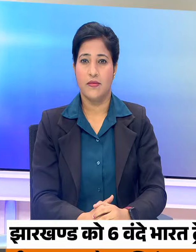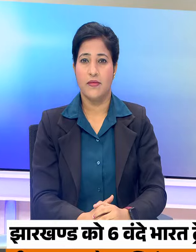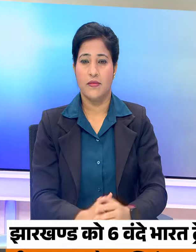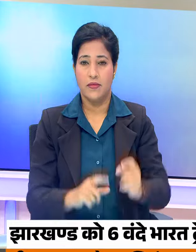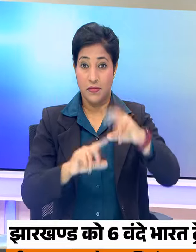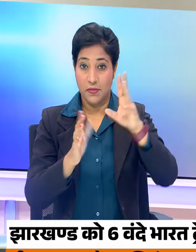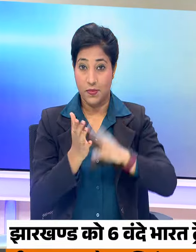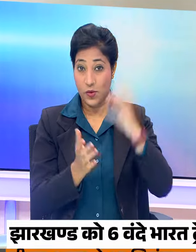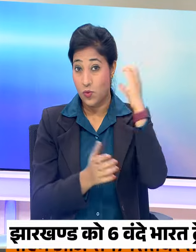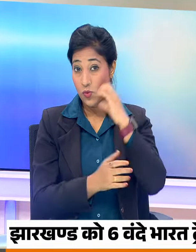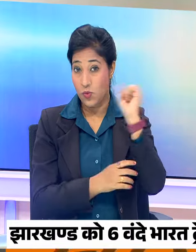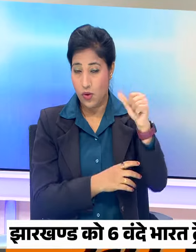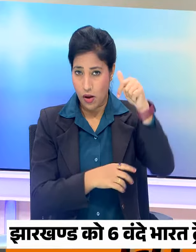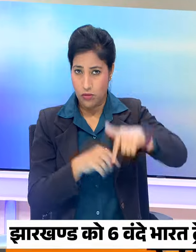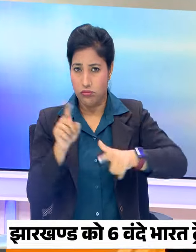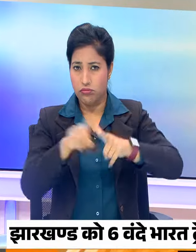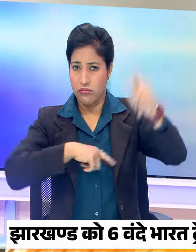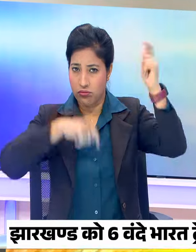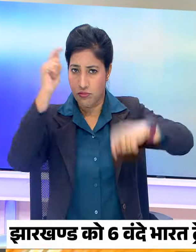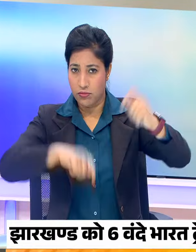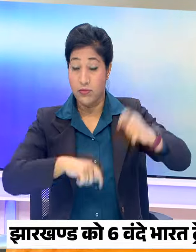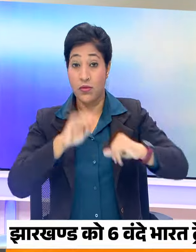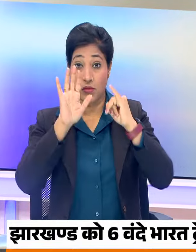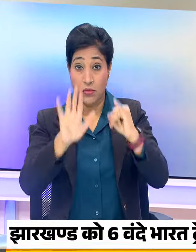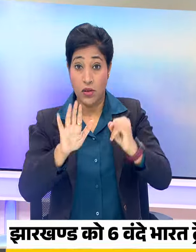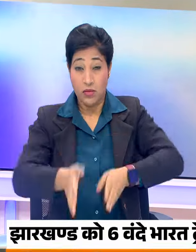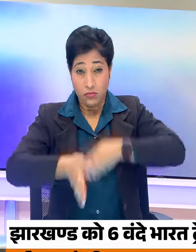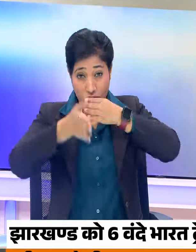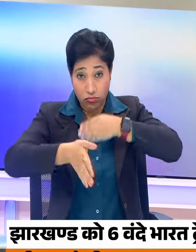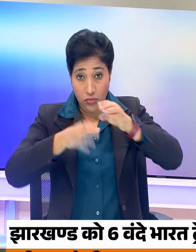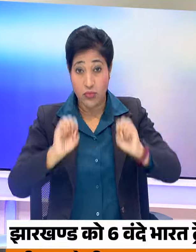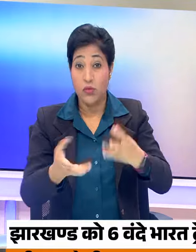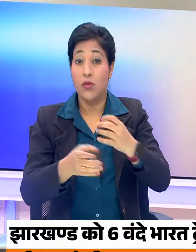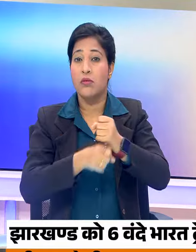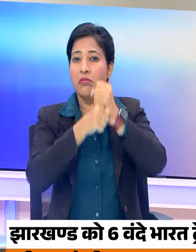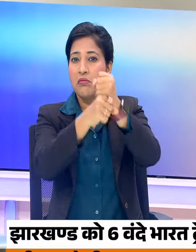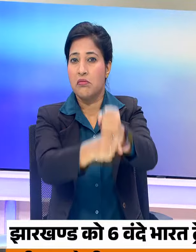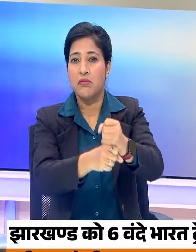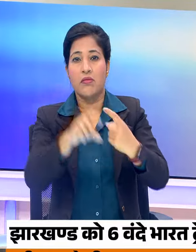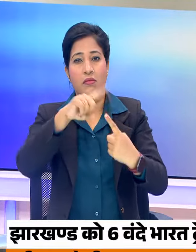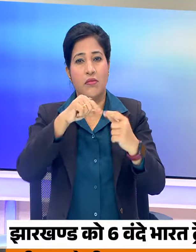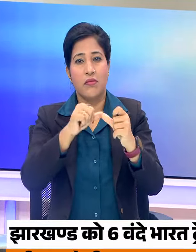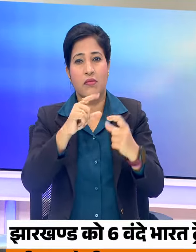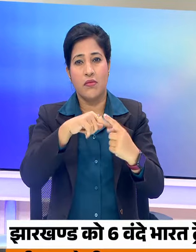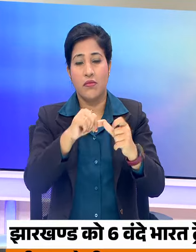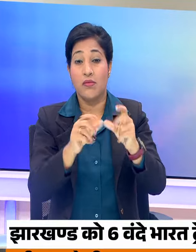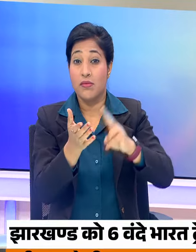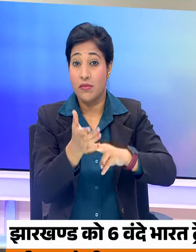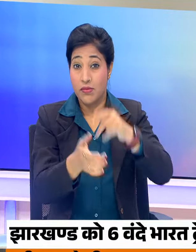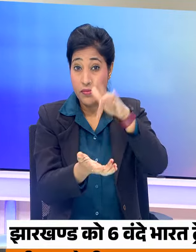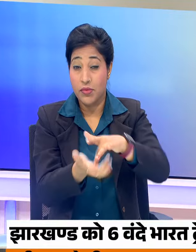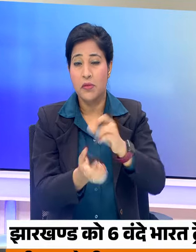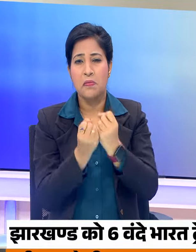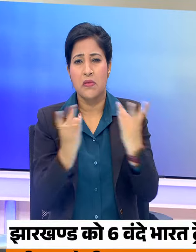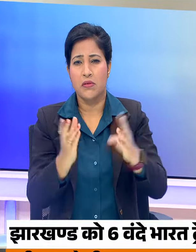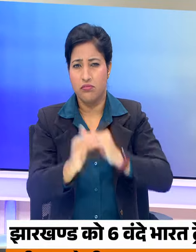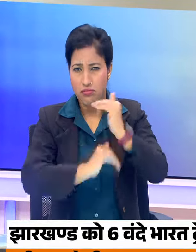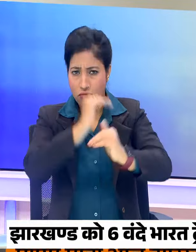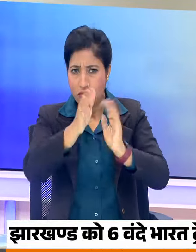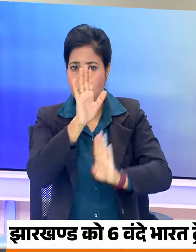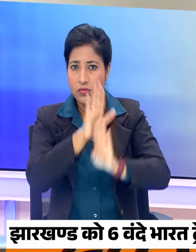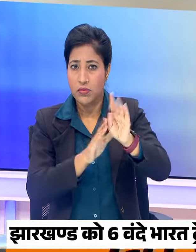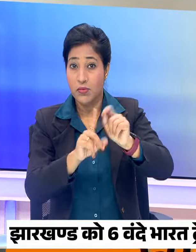प्रधान मंत्री नरेंद्र मोदी आज ज़ारखन को देंगे 6 वंदे भारत ट्रेनों की सौगाद टाटा नगर में कई विकास परियोचनाओं के